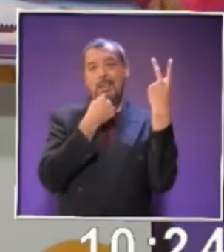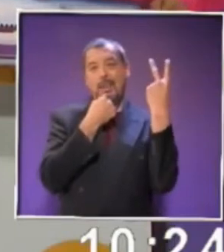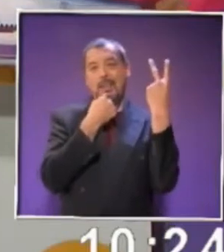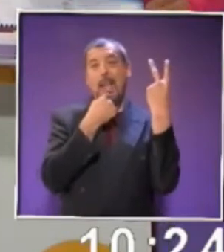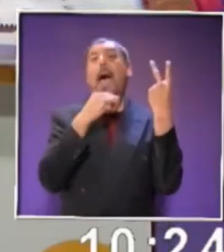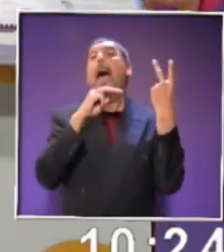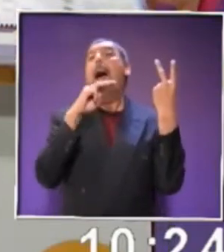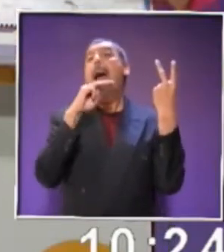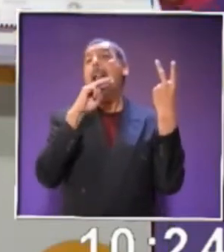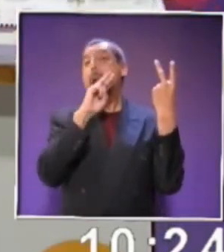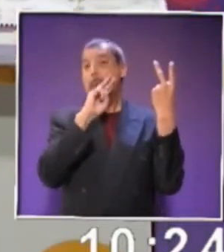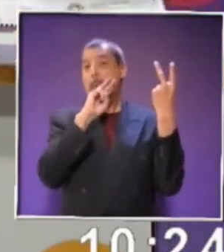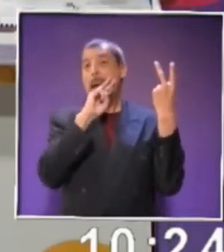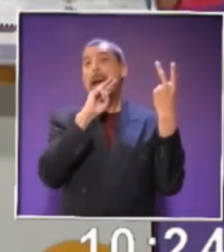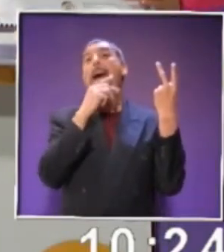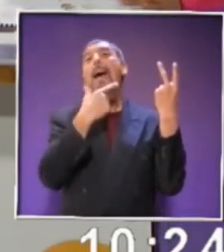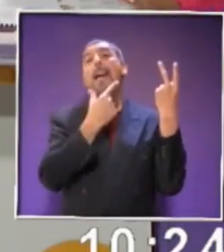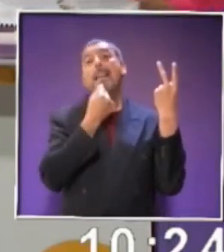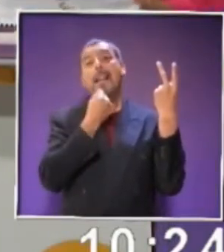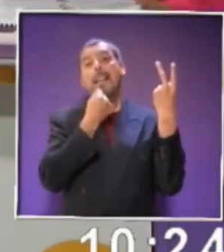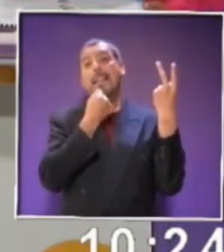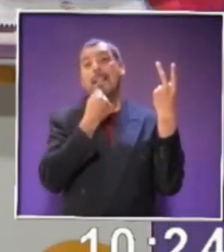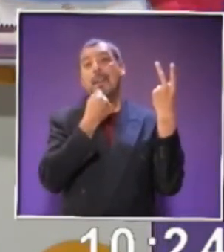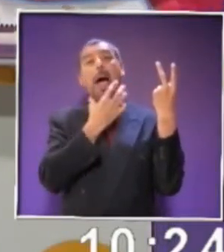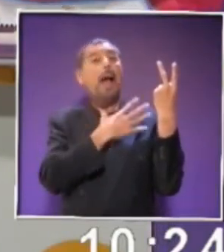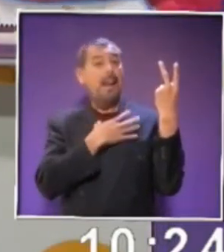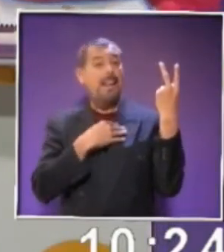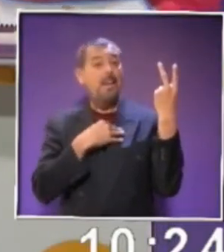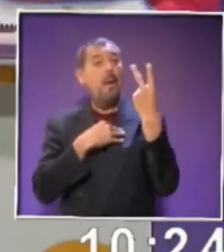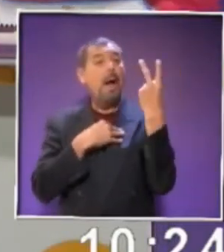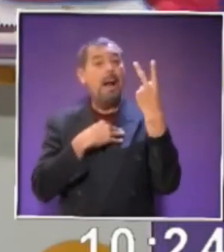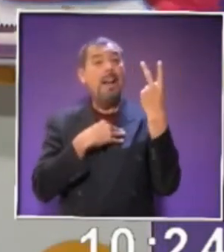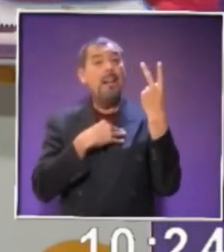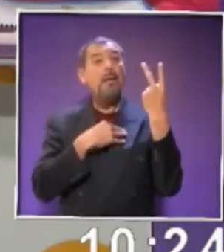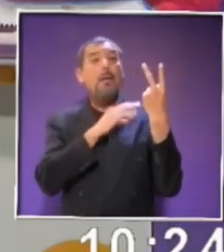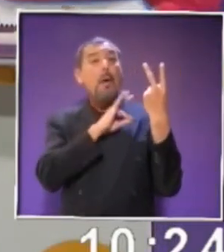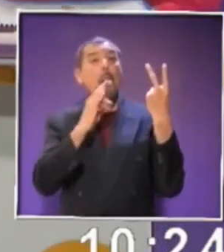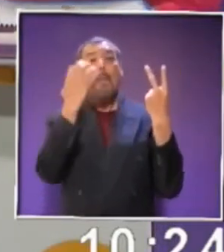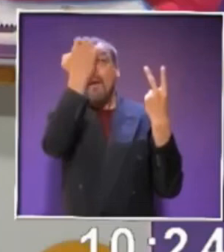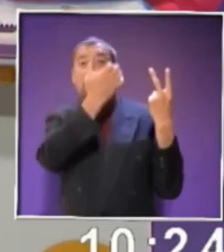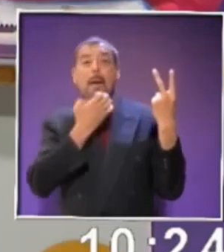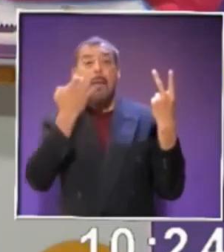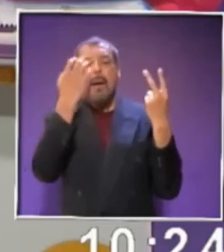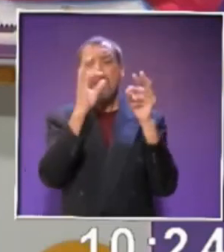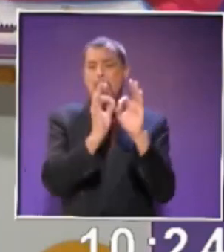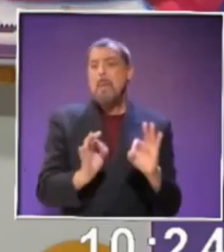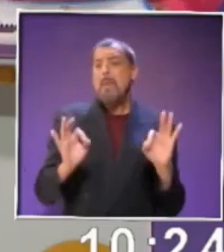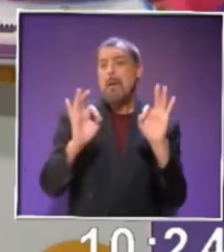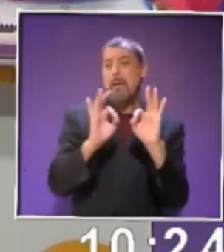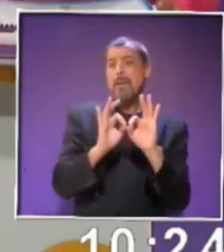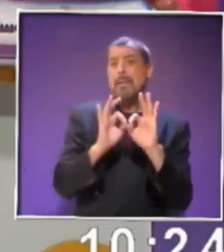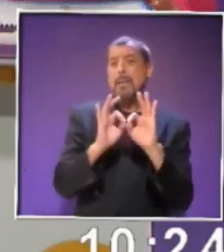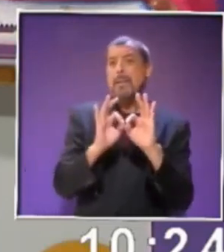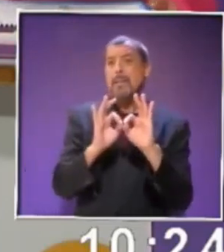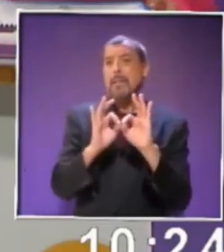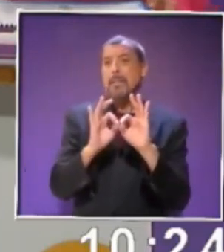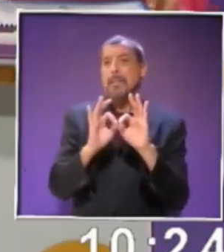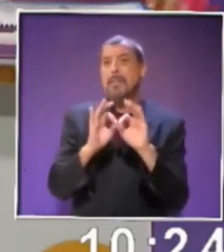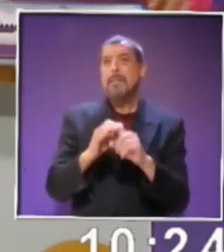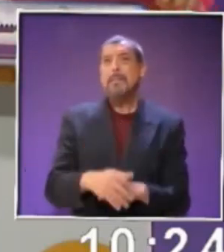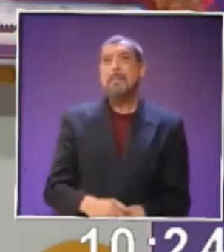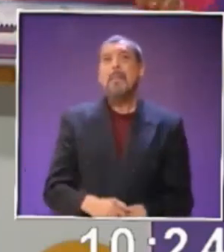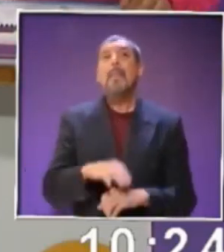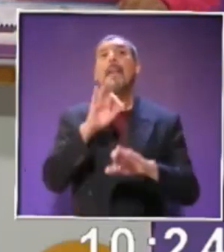de familia. Los dos tenemos que tomar muy en cuenta lo que es la evaluación, pero es muy importante, mamis, ¿verdad?